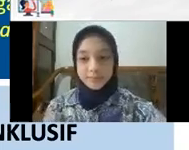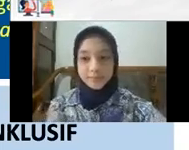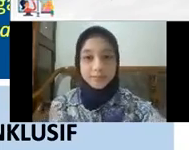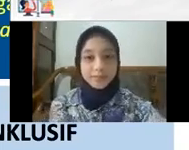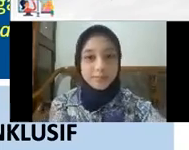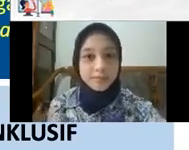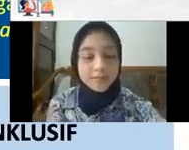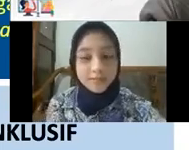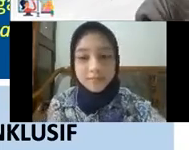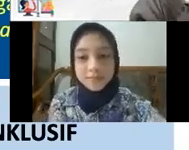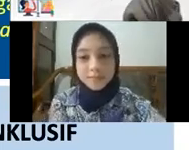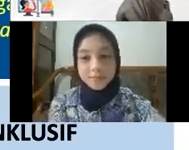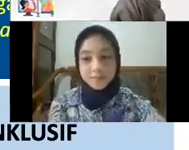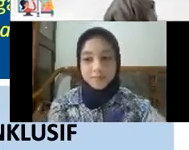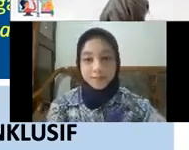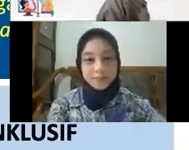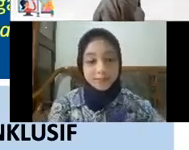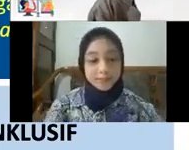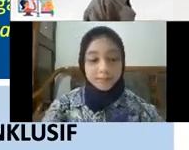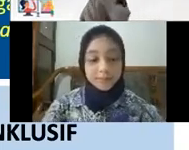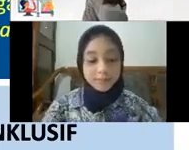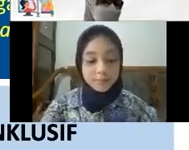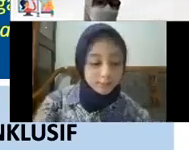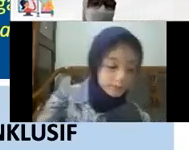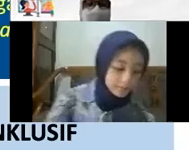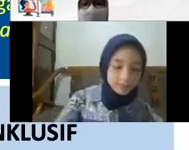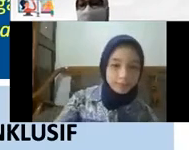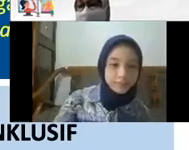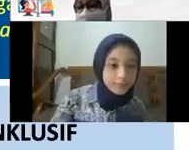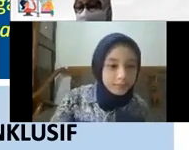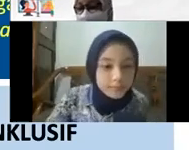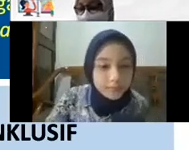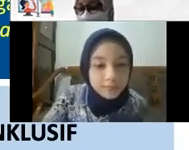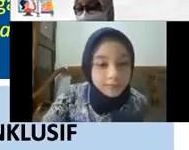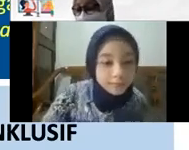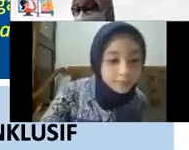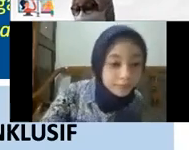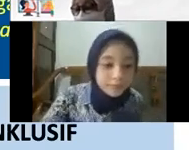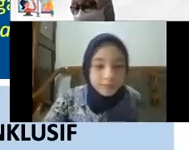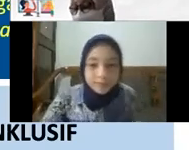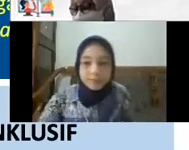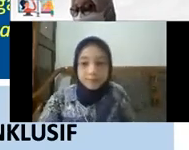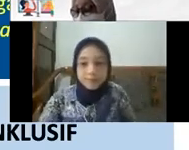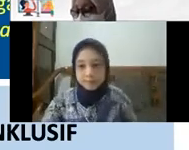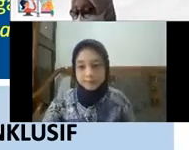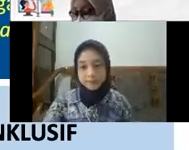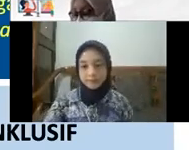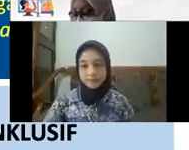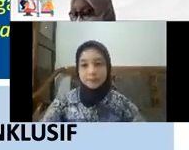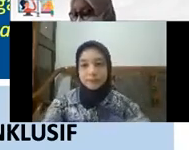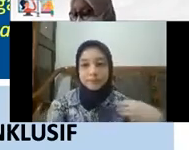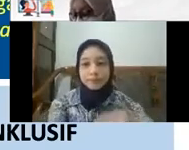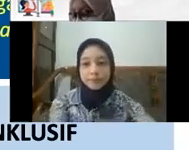51 Kemudian juga Akademisi dan pakar Serta tentunya Komponen masyarakat Serta media